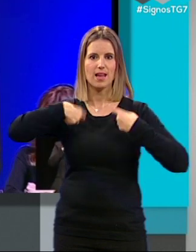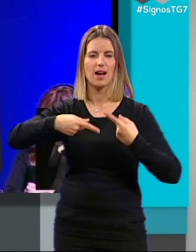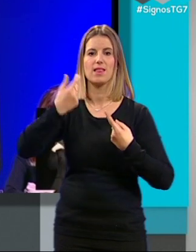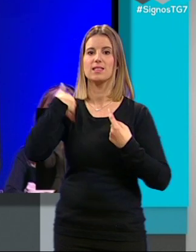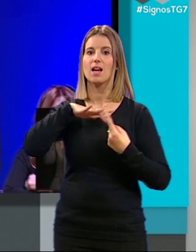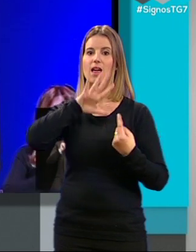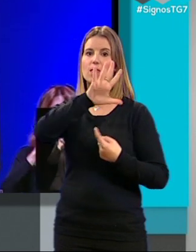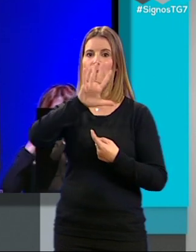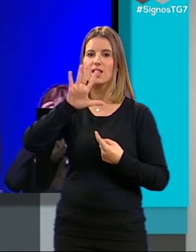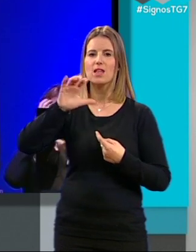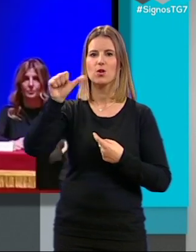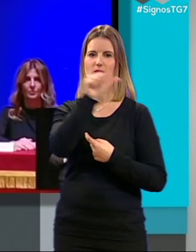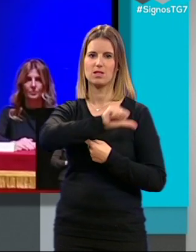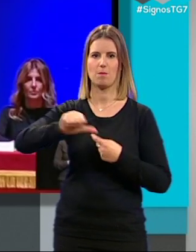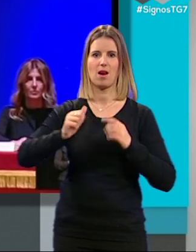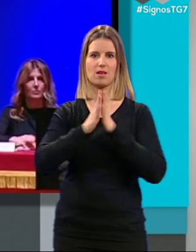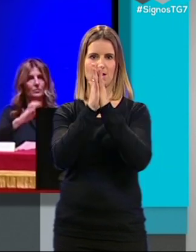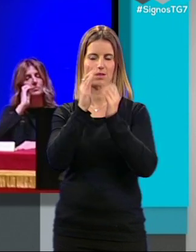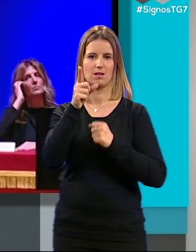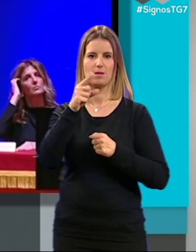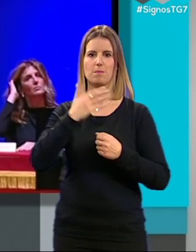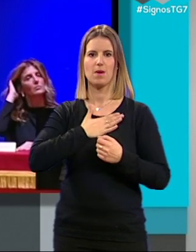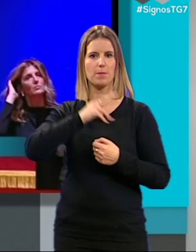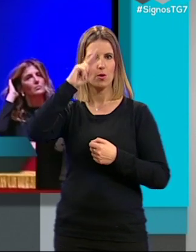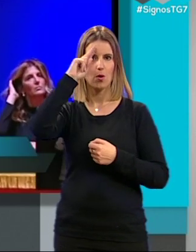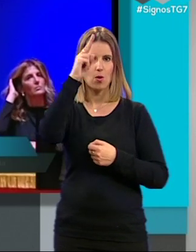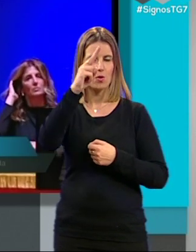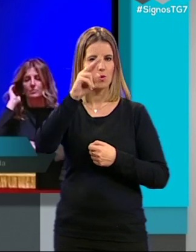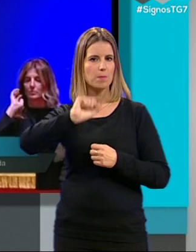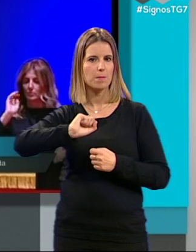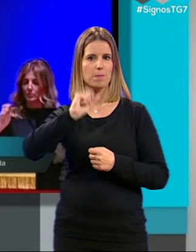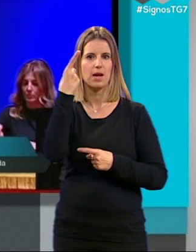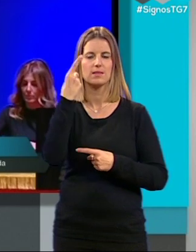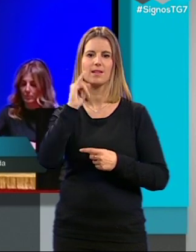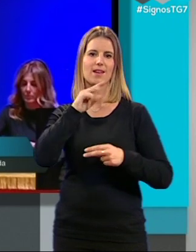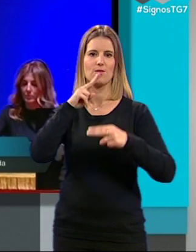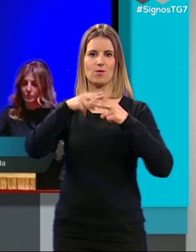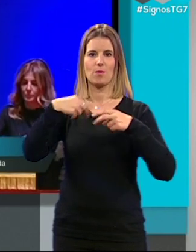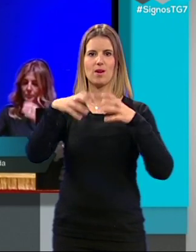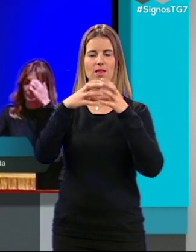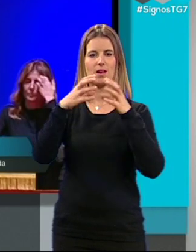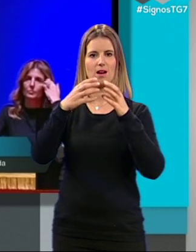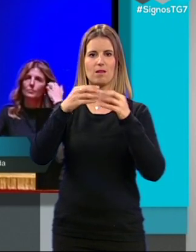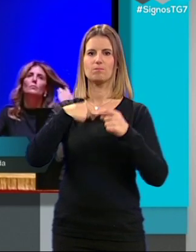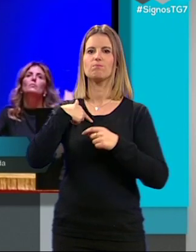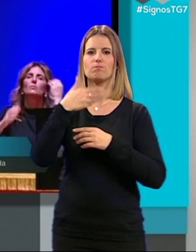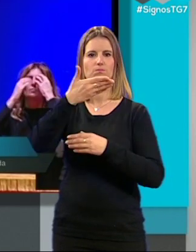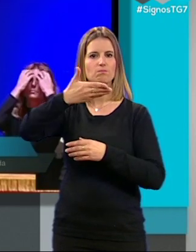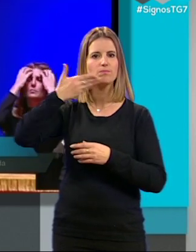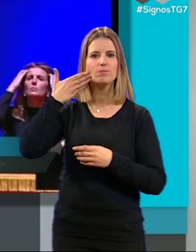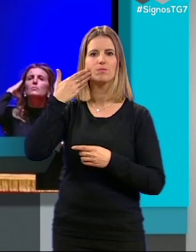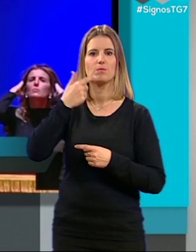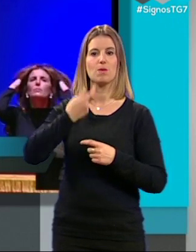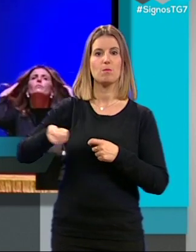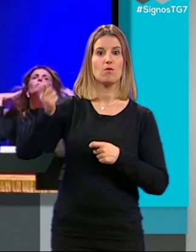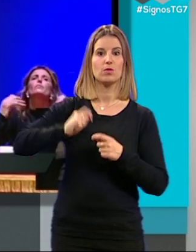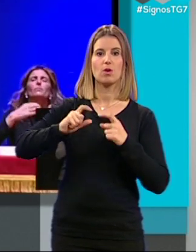semanas santas. No hay mayor honor para mí que haber tenido el nombre de Granada como bandera allá por donde mi